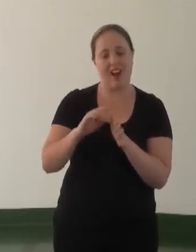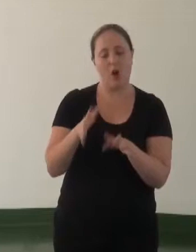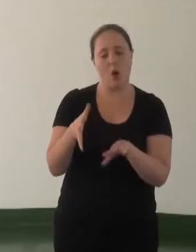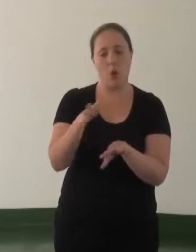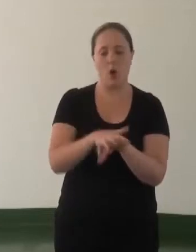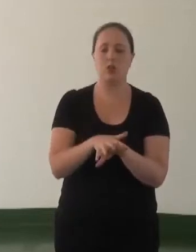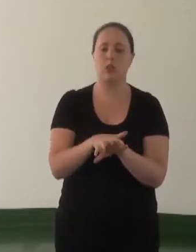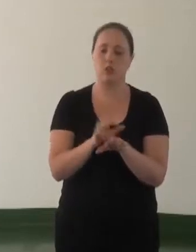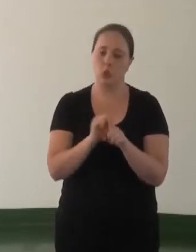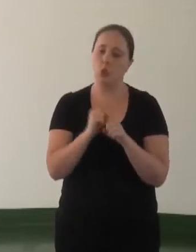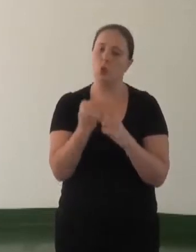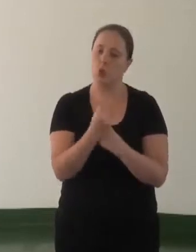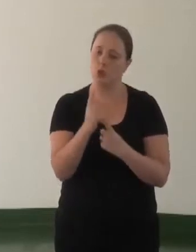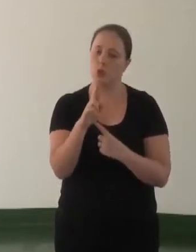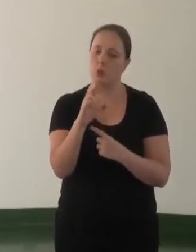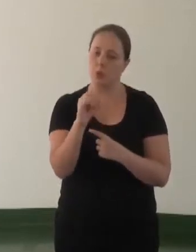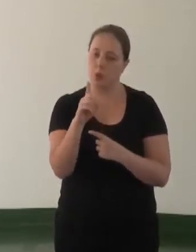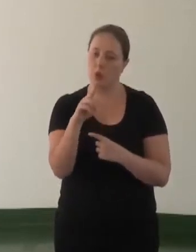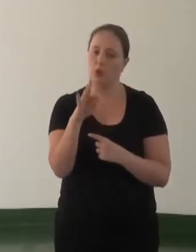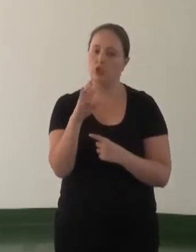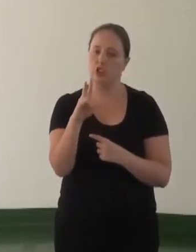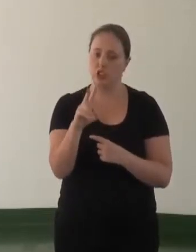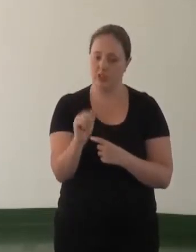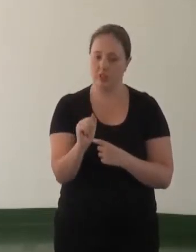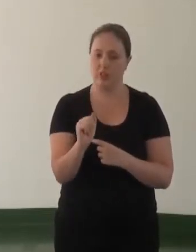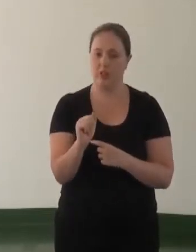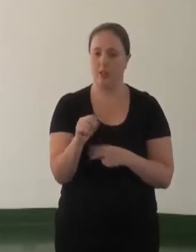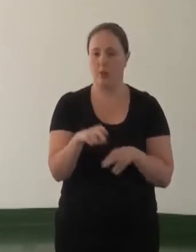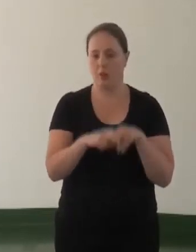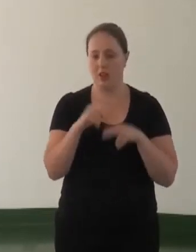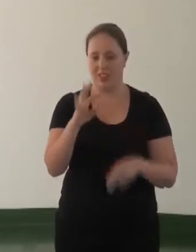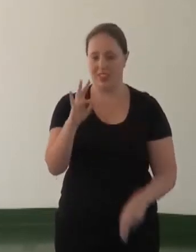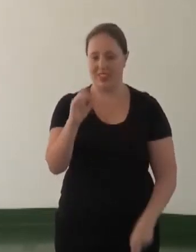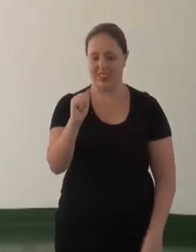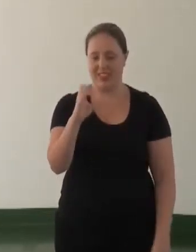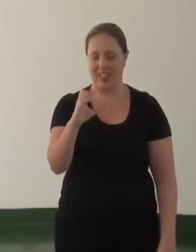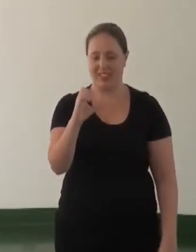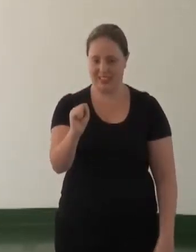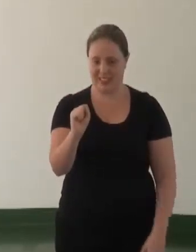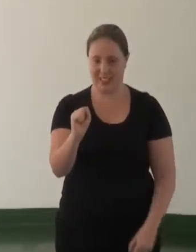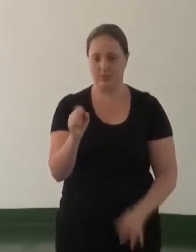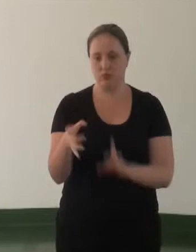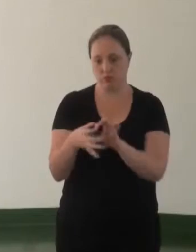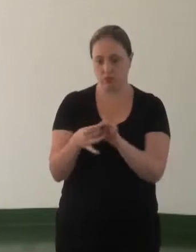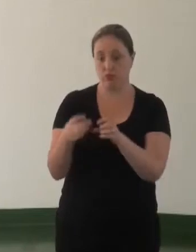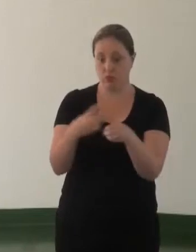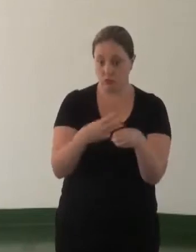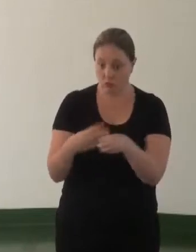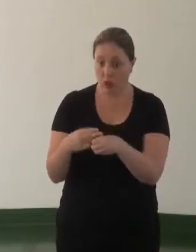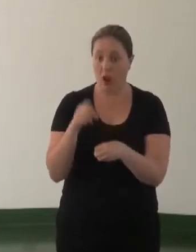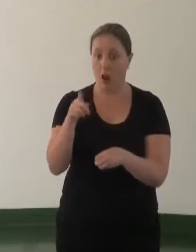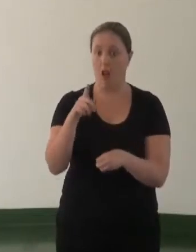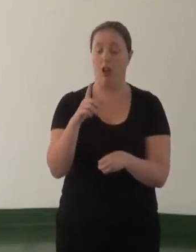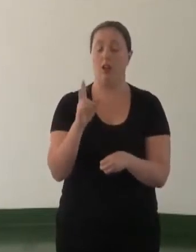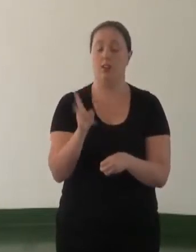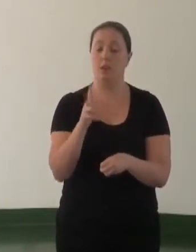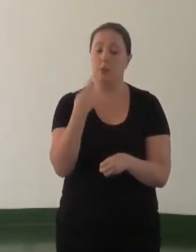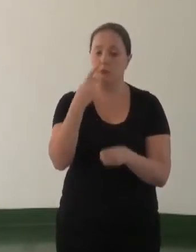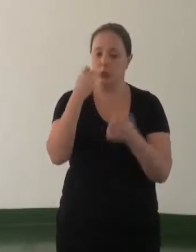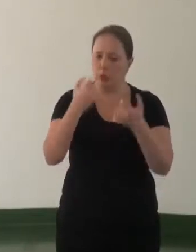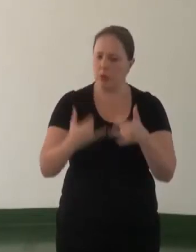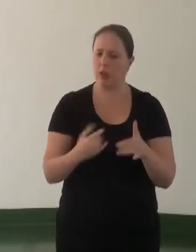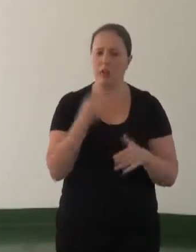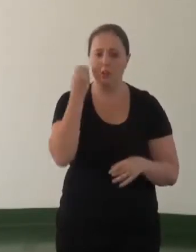socioprodutiva através de TACs, firmados com o município. Os catadores têm destacado essa experiência,